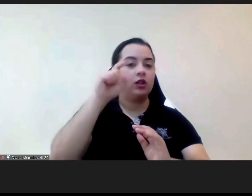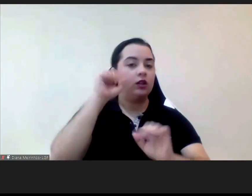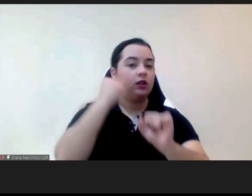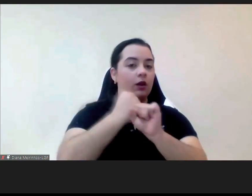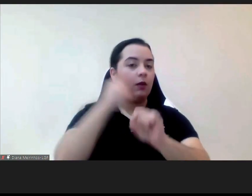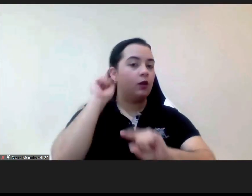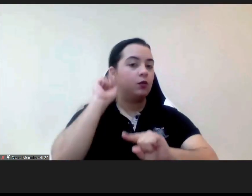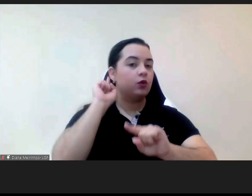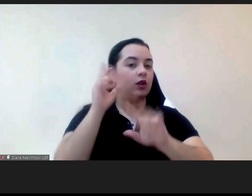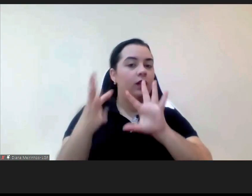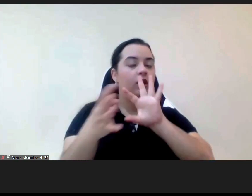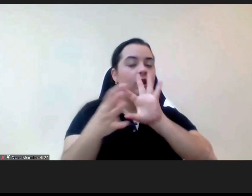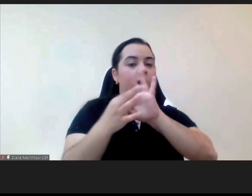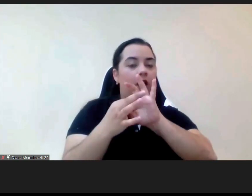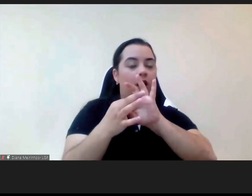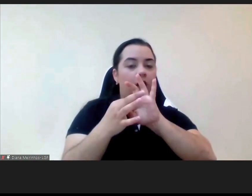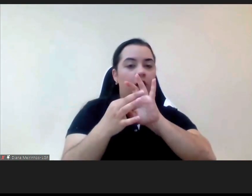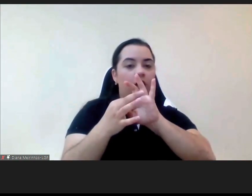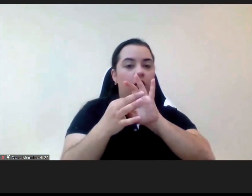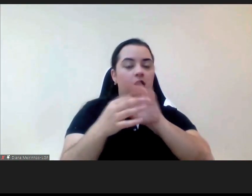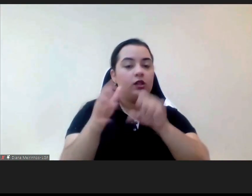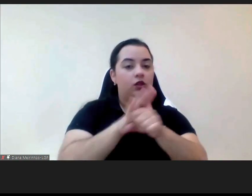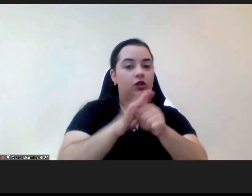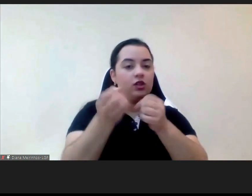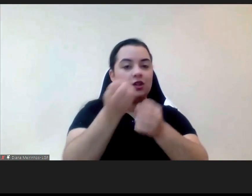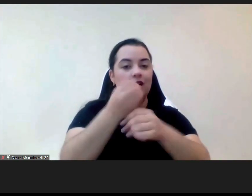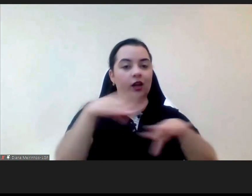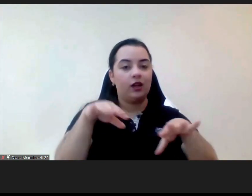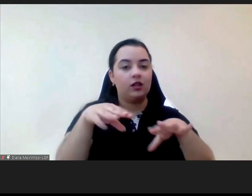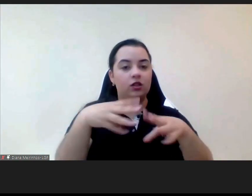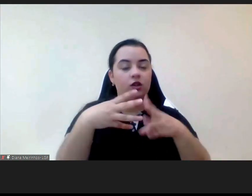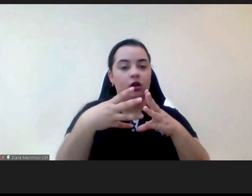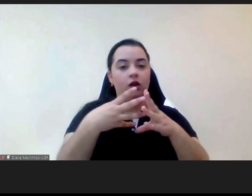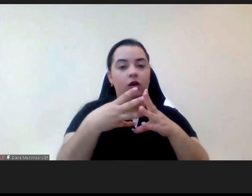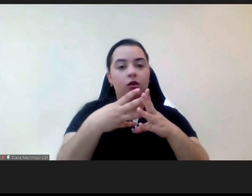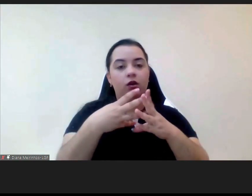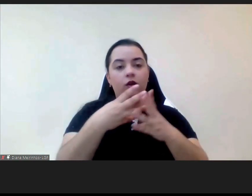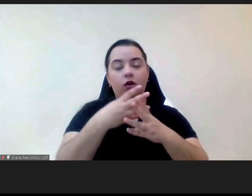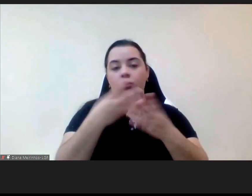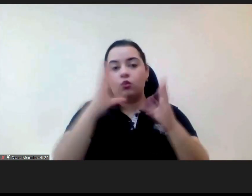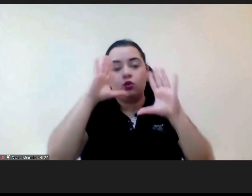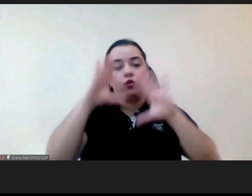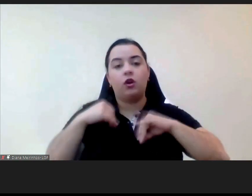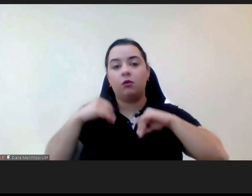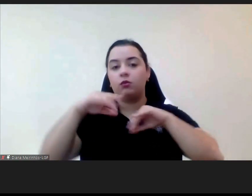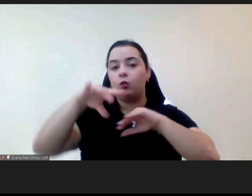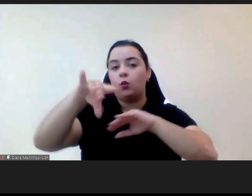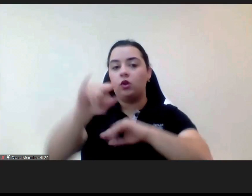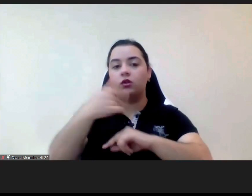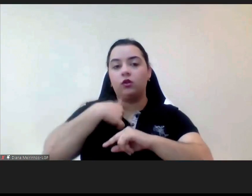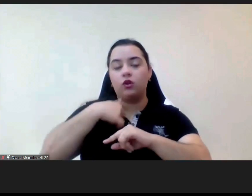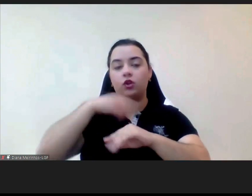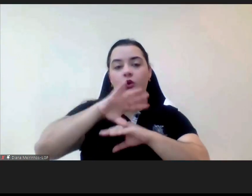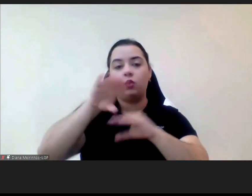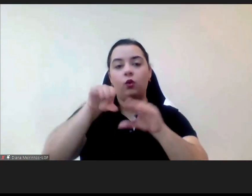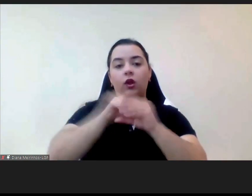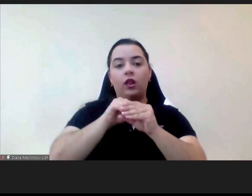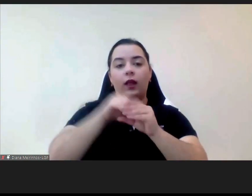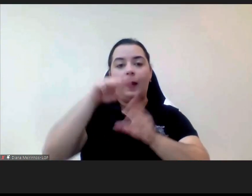nós fazemos parte desde a fundação da Missing Children Europe e é engraçado que em março